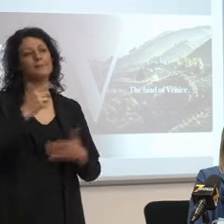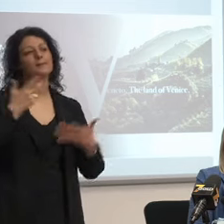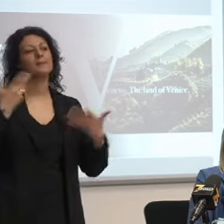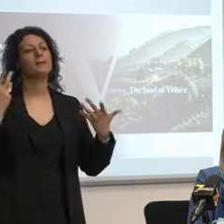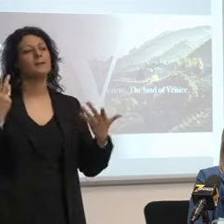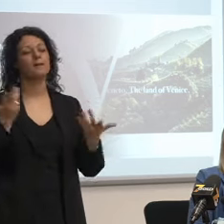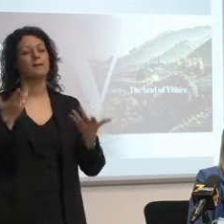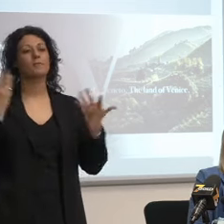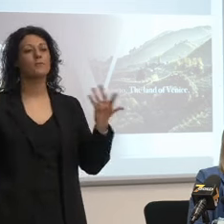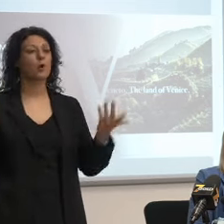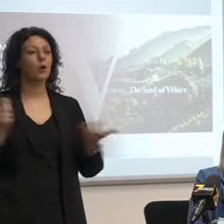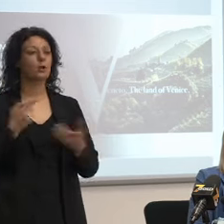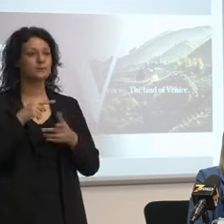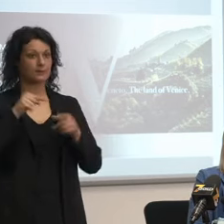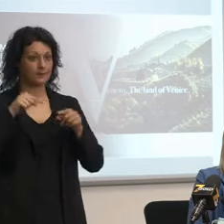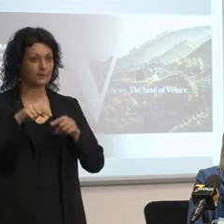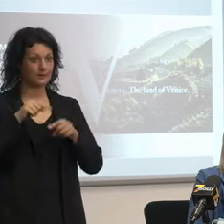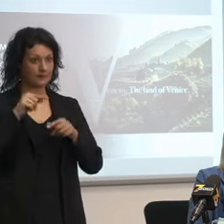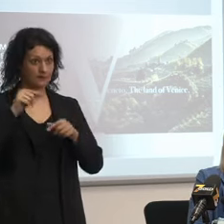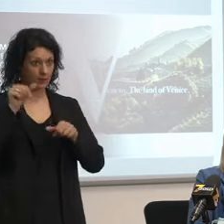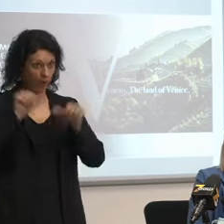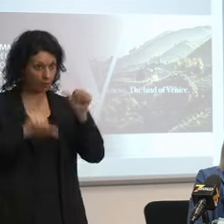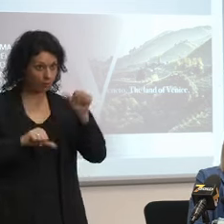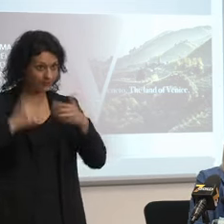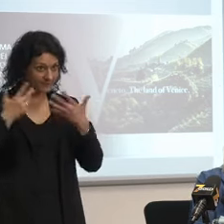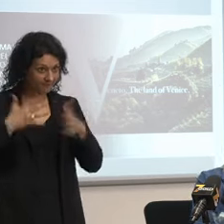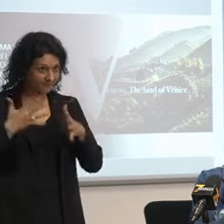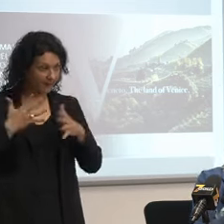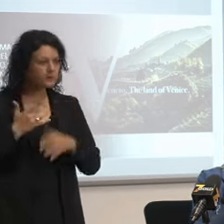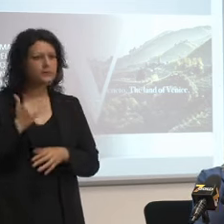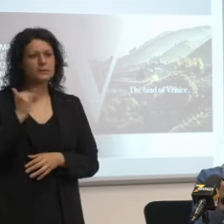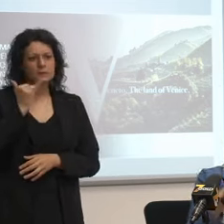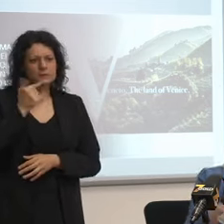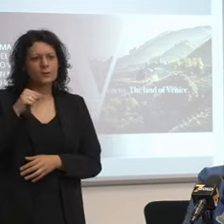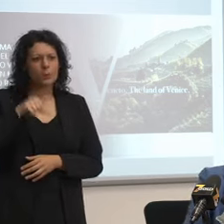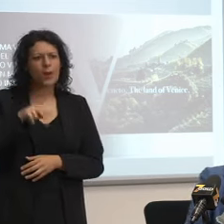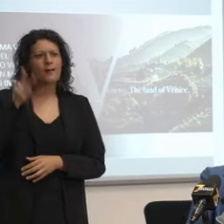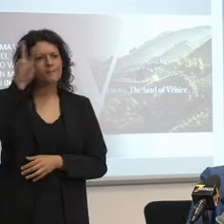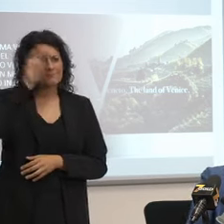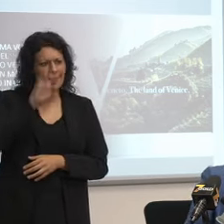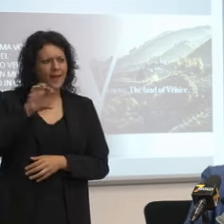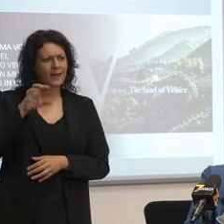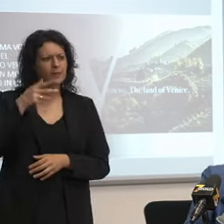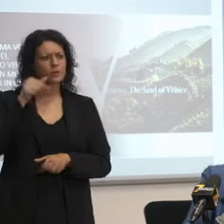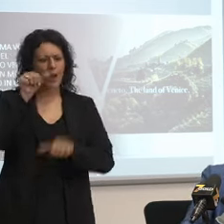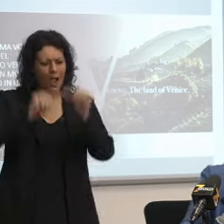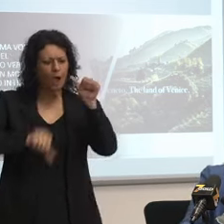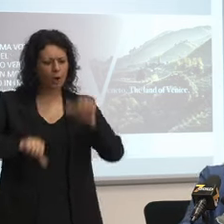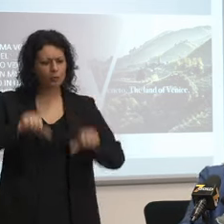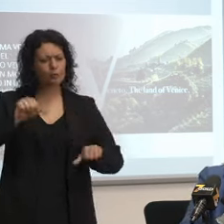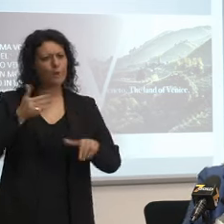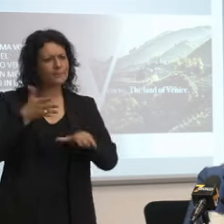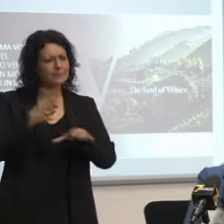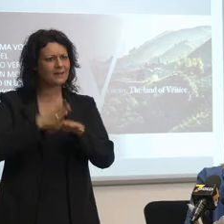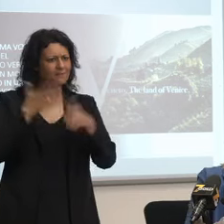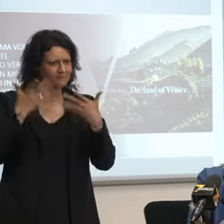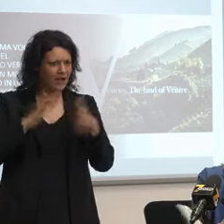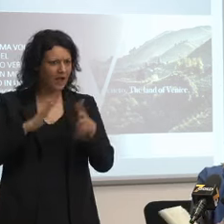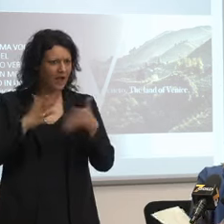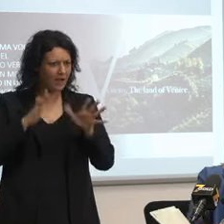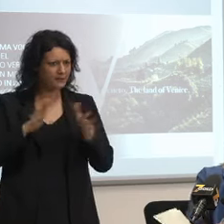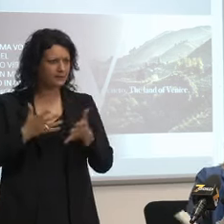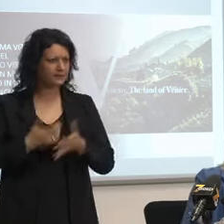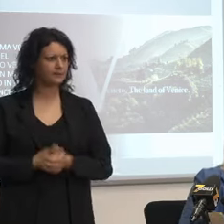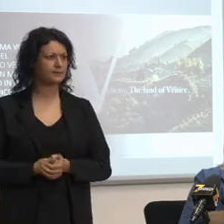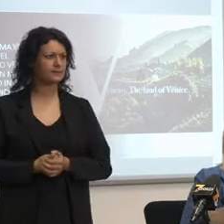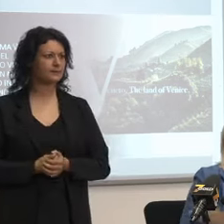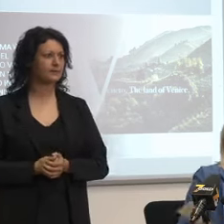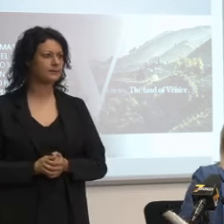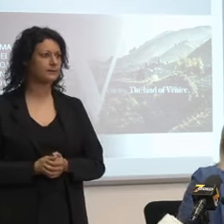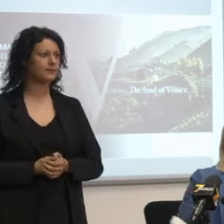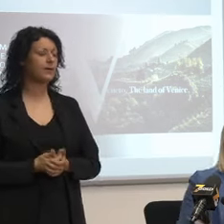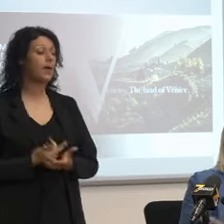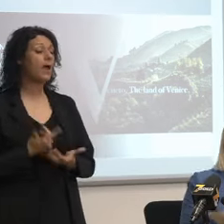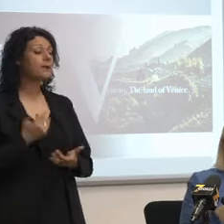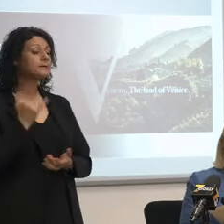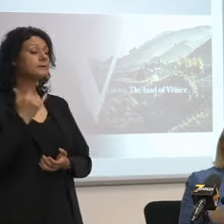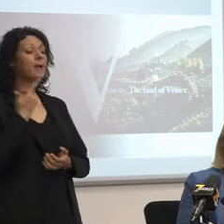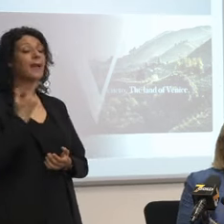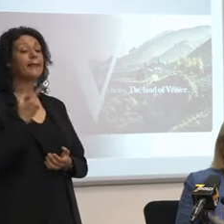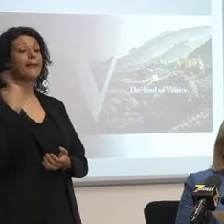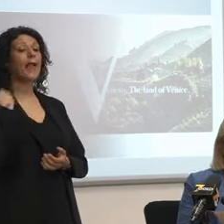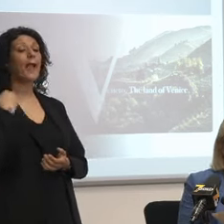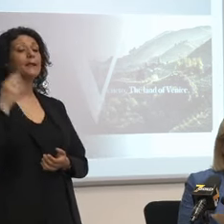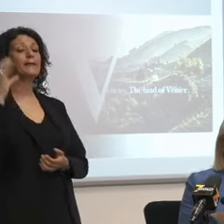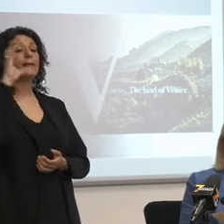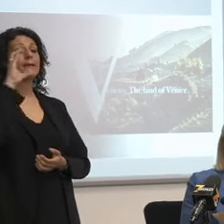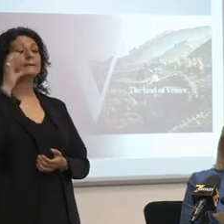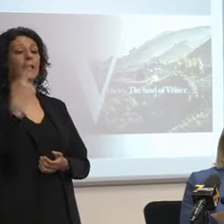state fatte a me risulta che sono state fatte le autopsie e la chiesa ma anche a noi risultava però siccome è uscita questa cosa da parte di